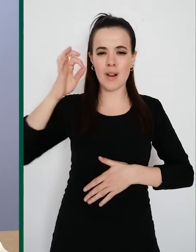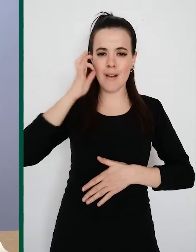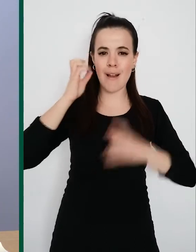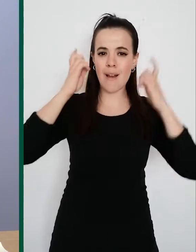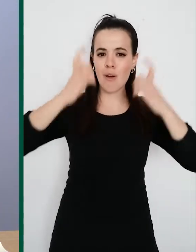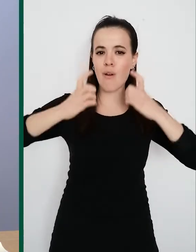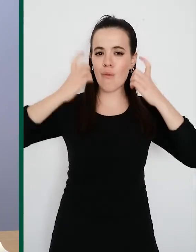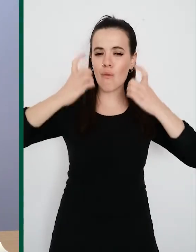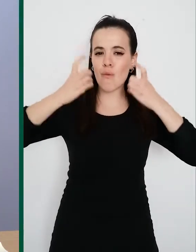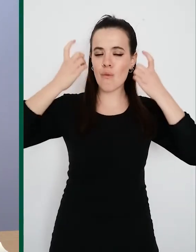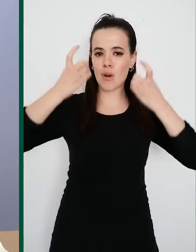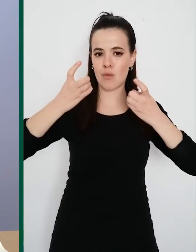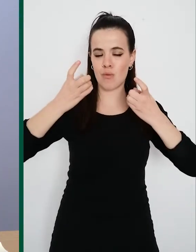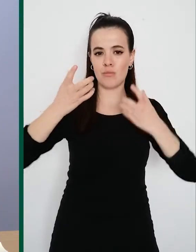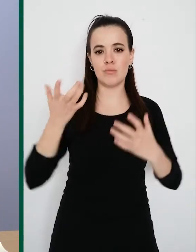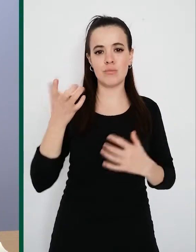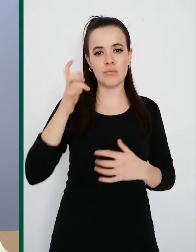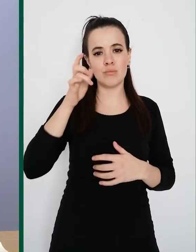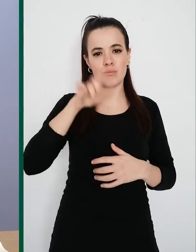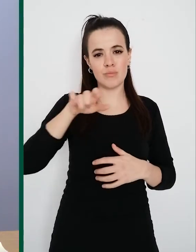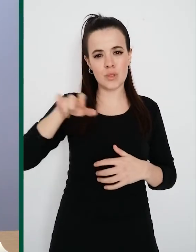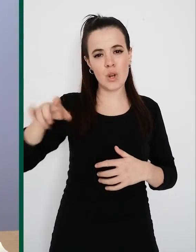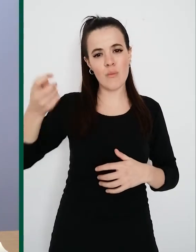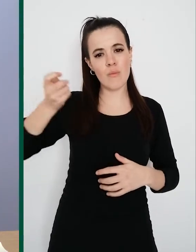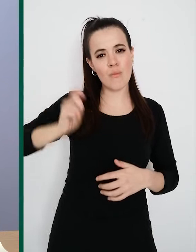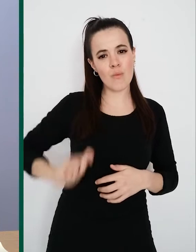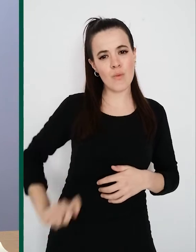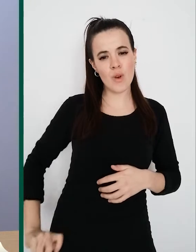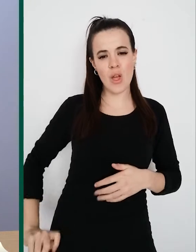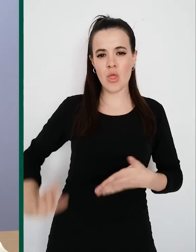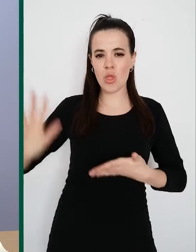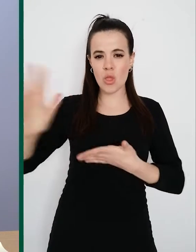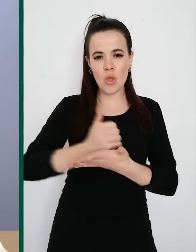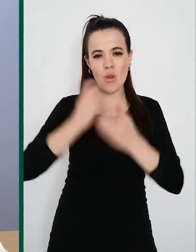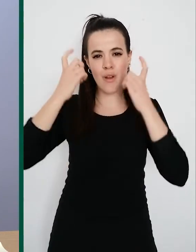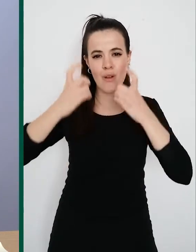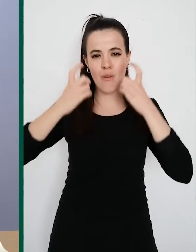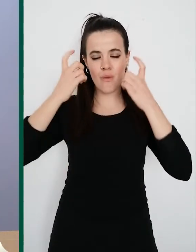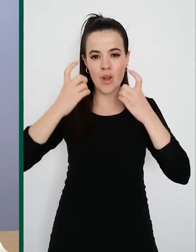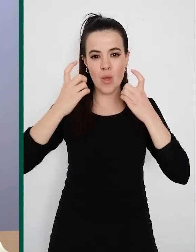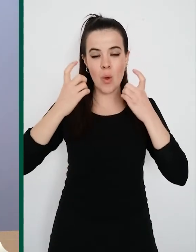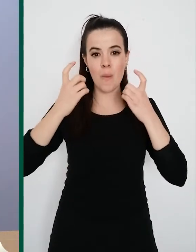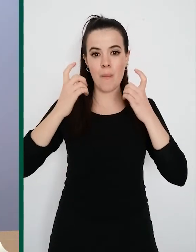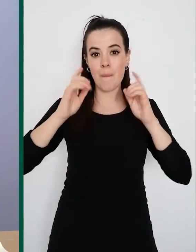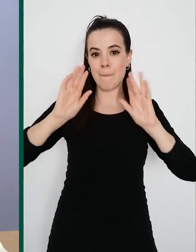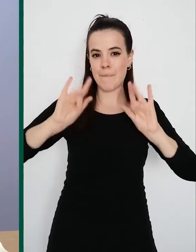el esfuerzo de todos y cada uno de los profesionales, no está siendo en vano. Tenemos que ser